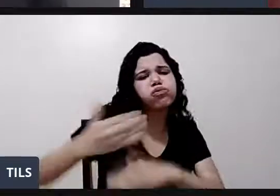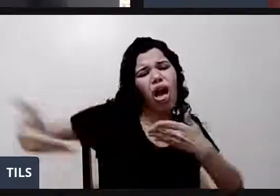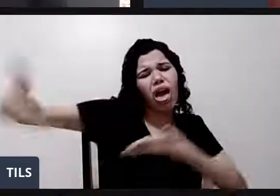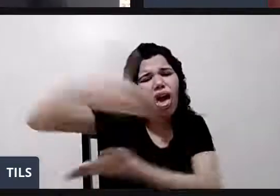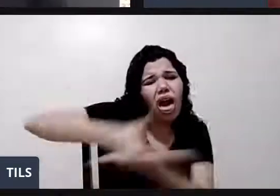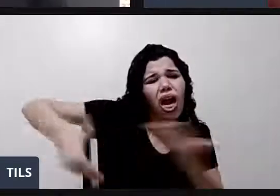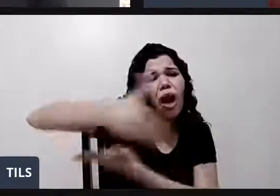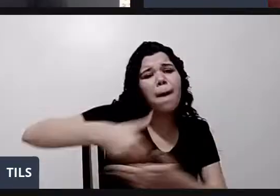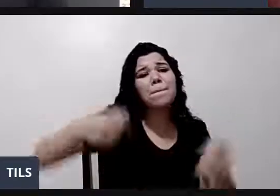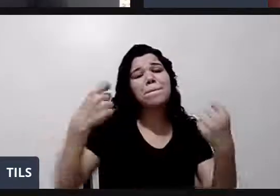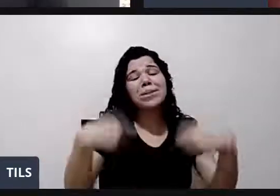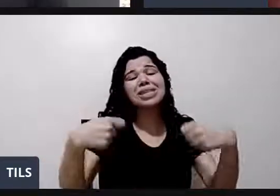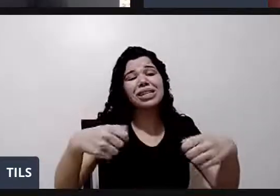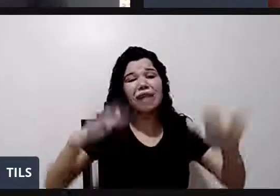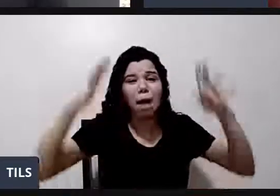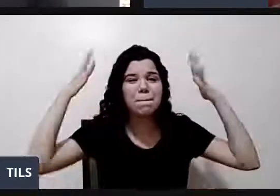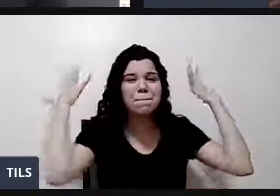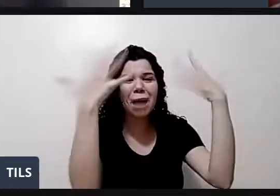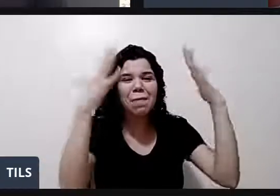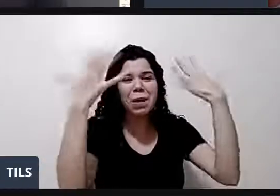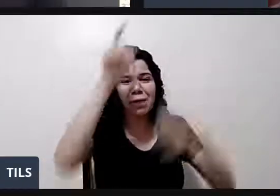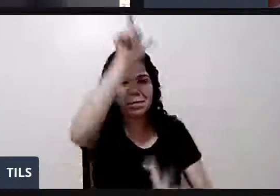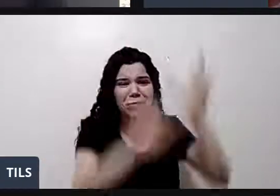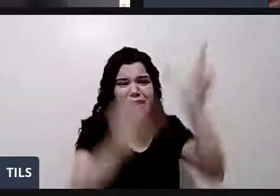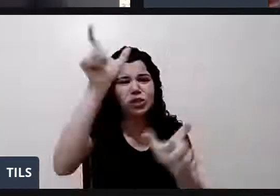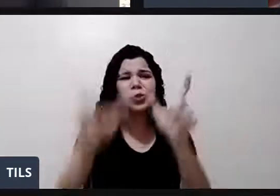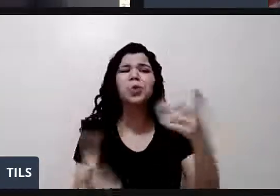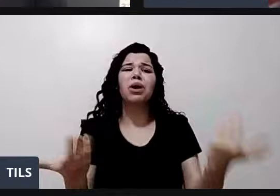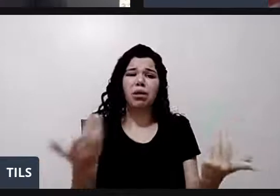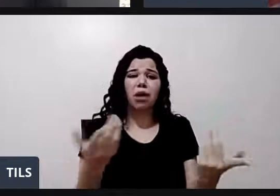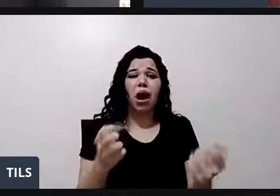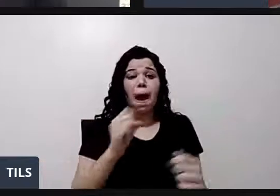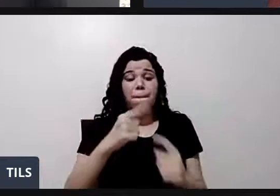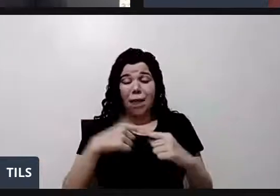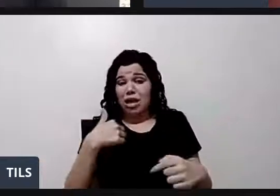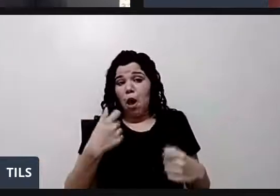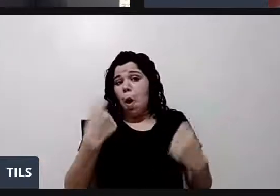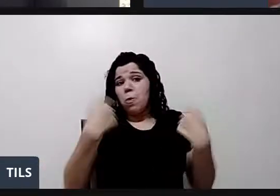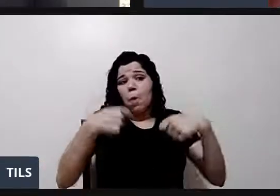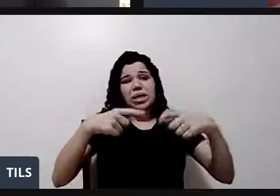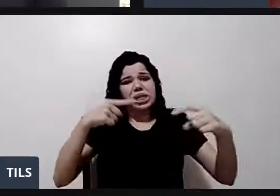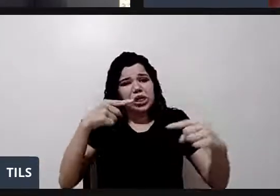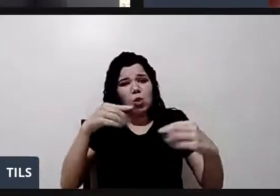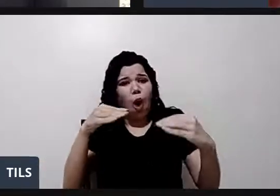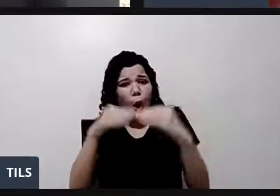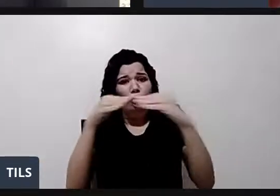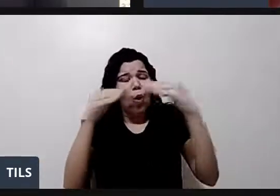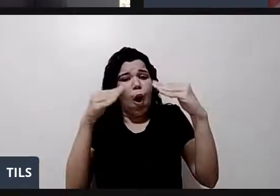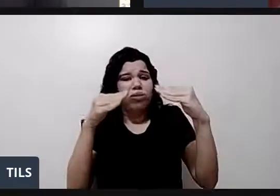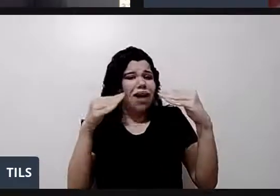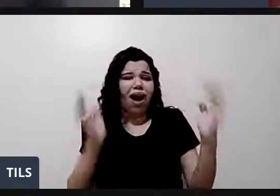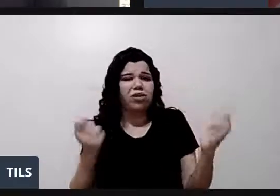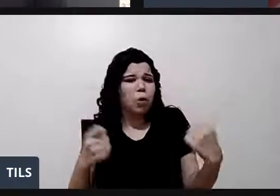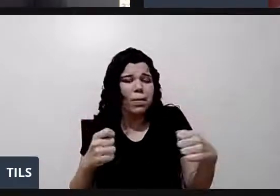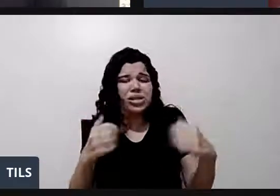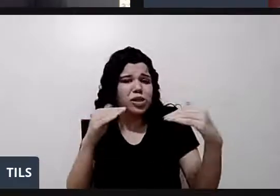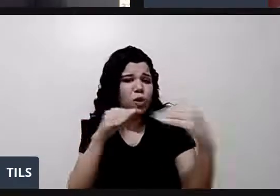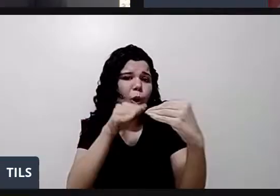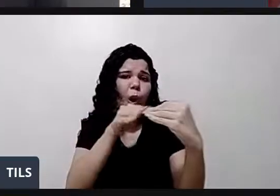aplaudir tudo de bom que alguém tem, mesmo que eu discorde de coisas que alguém tenha. Eu não posso. A gente vive com uma